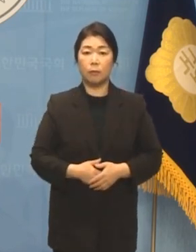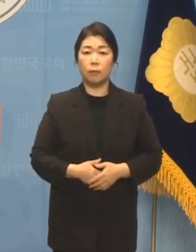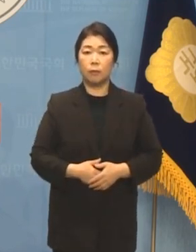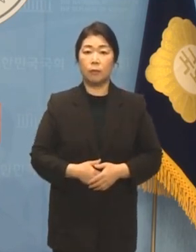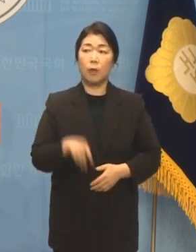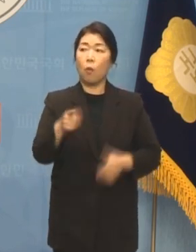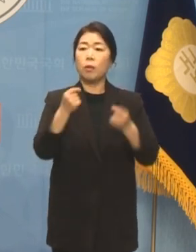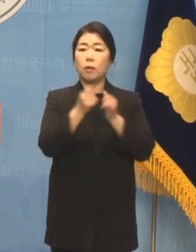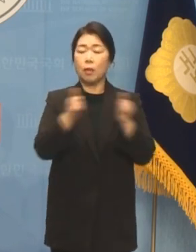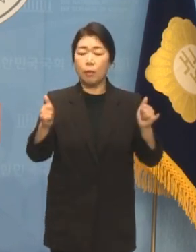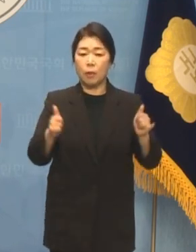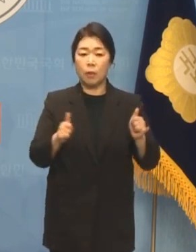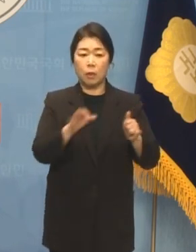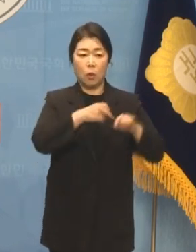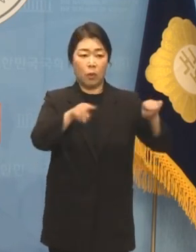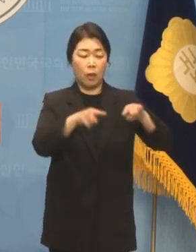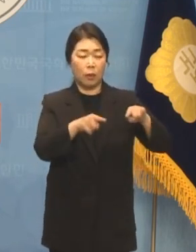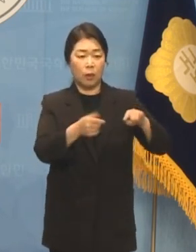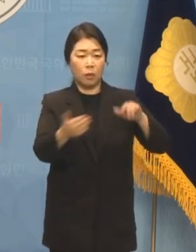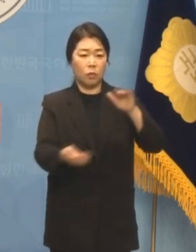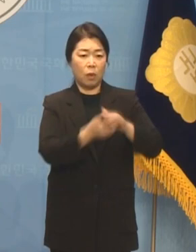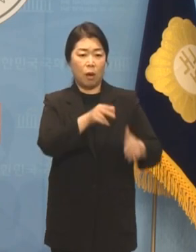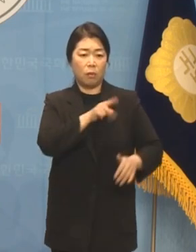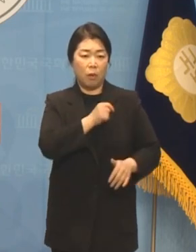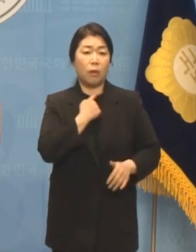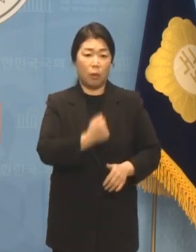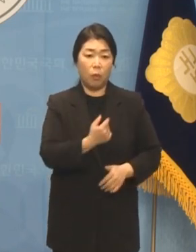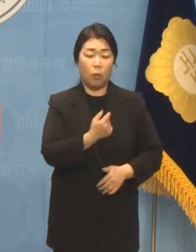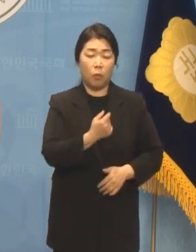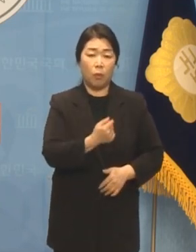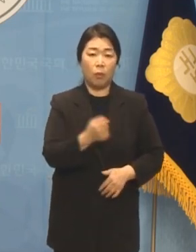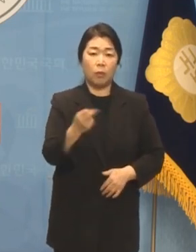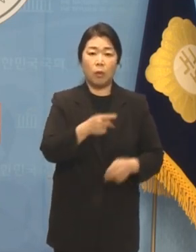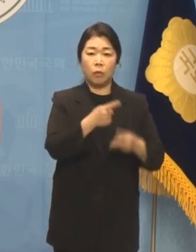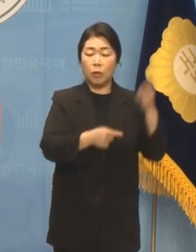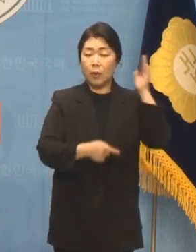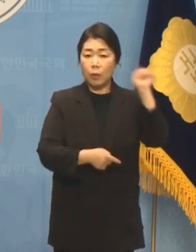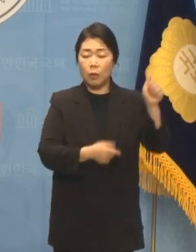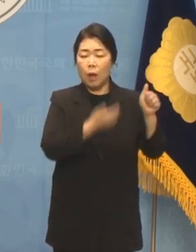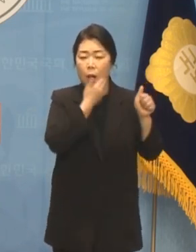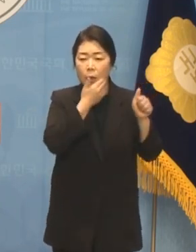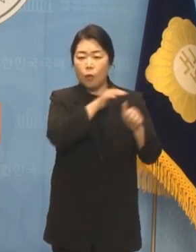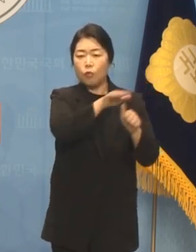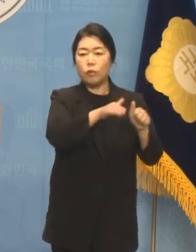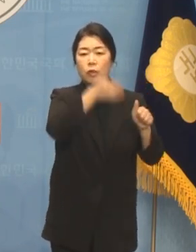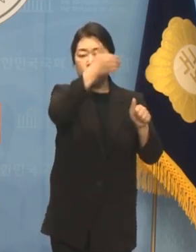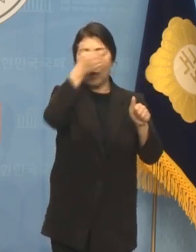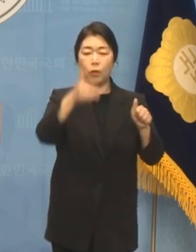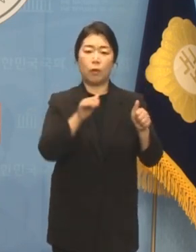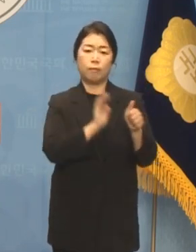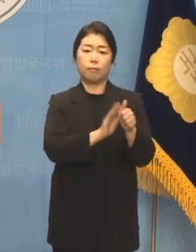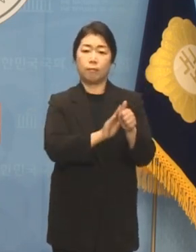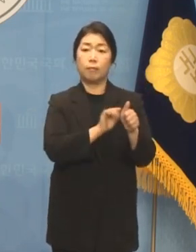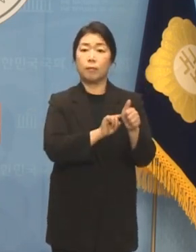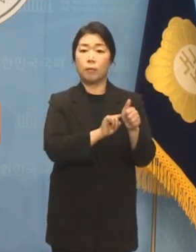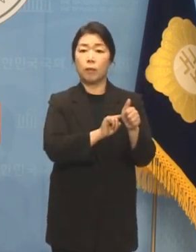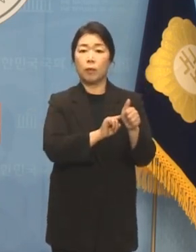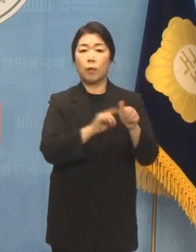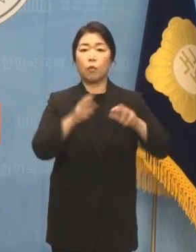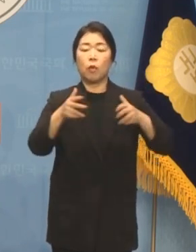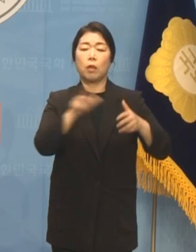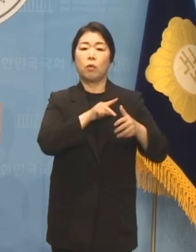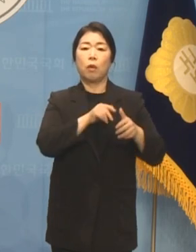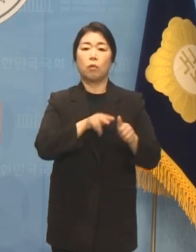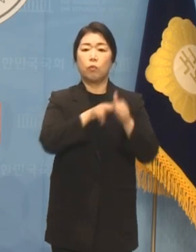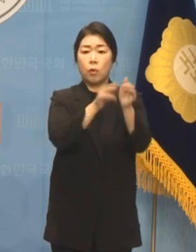이런 사람이 집권 여당의 전직 최고위원이고, 윤석열 대통령이 아끼는 청년 참모이며, 국회의원